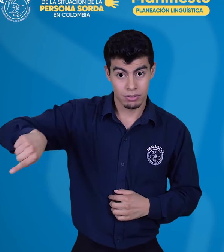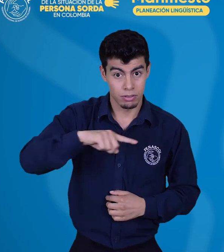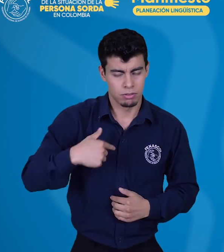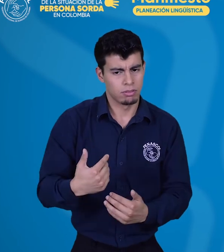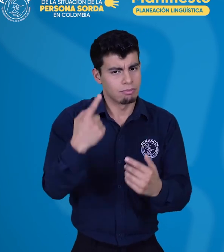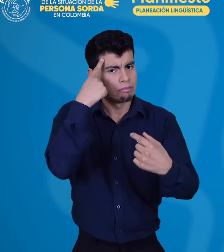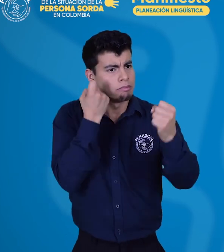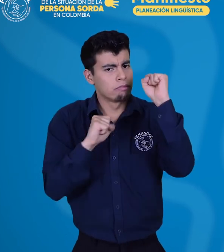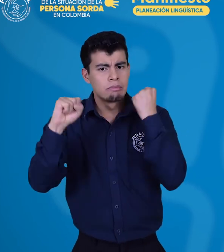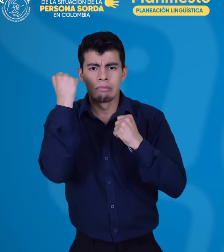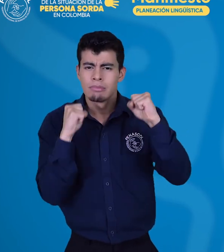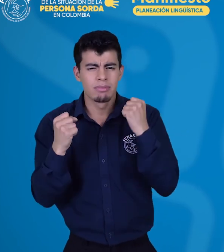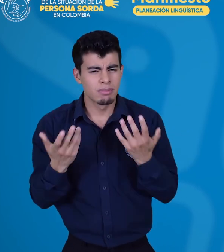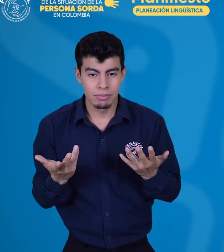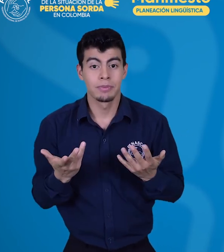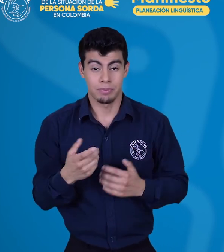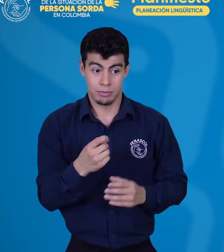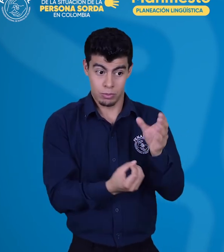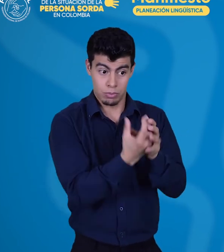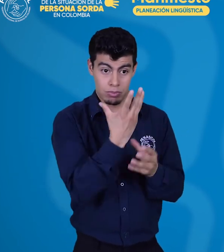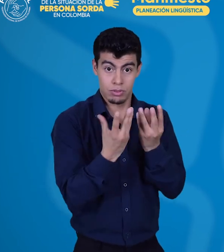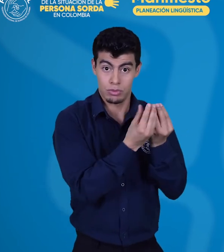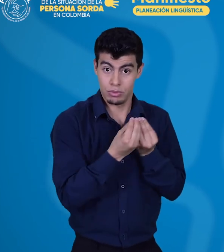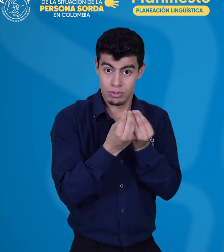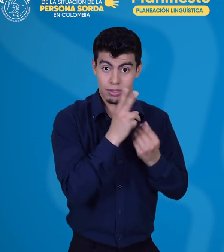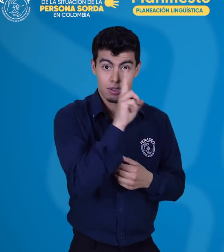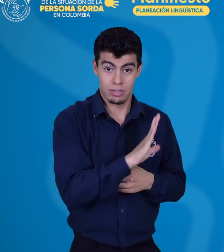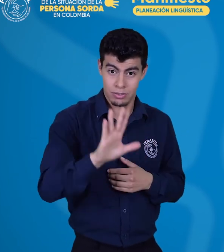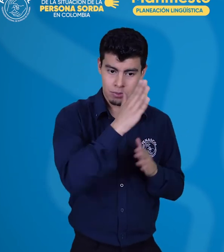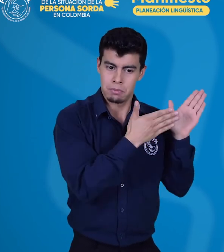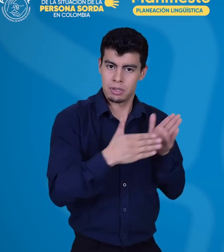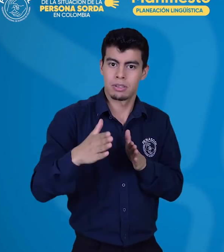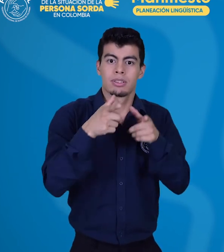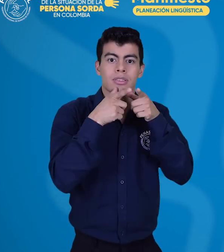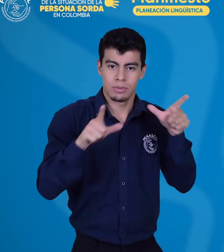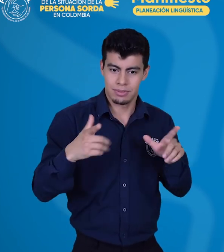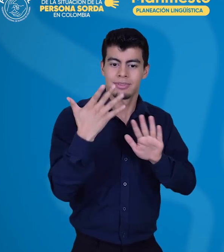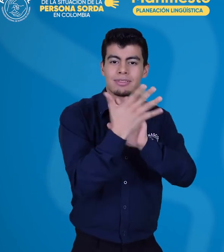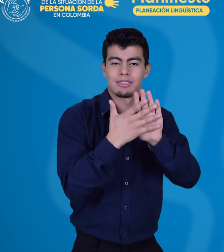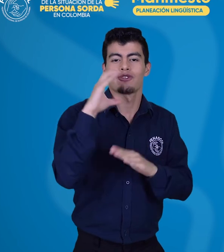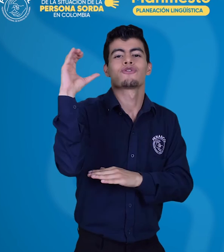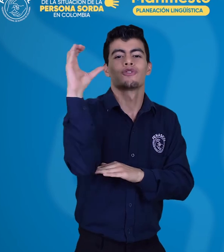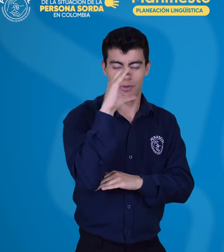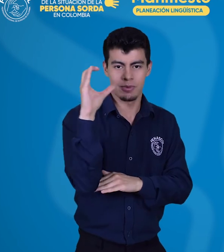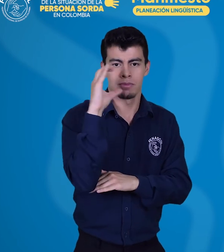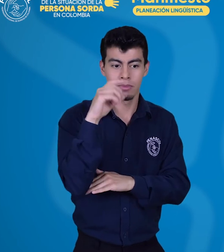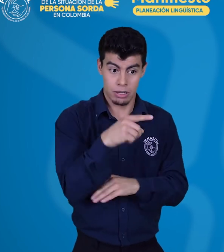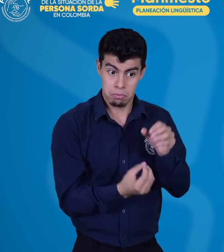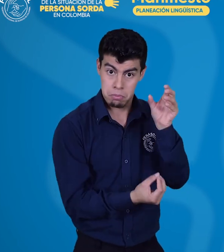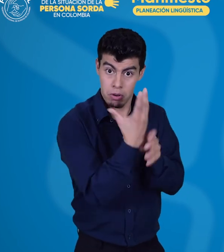ya que es una preocupación generalizada cómo se hará la conformación del Consejo Nacional